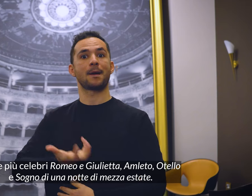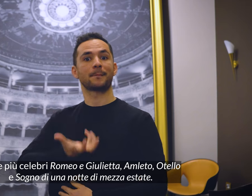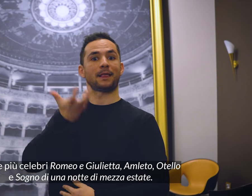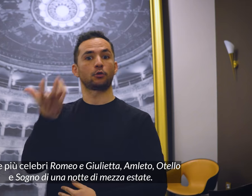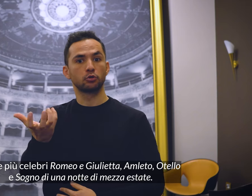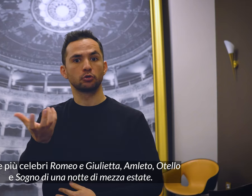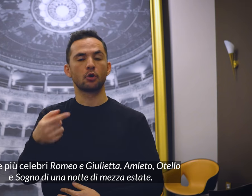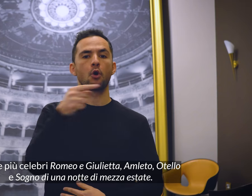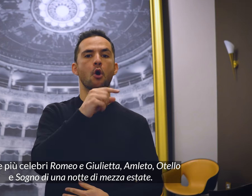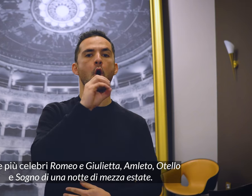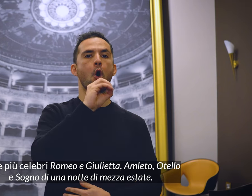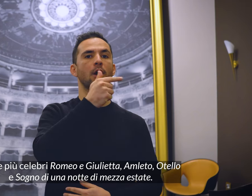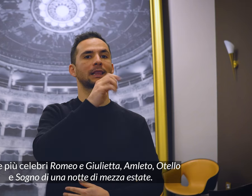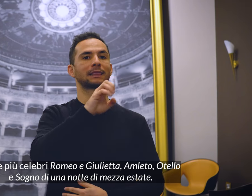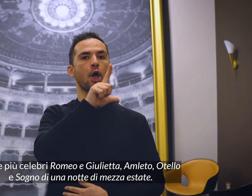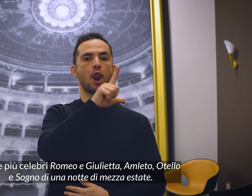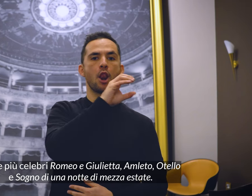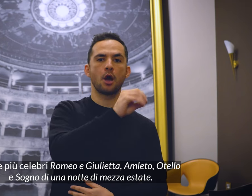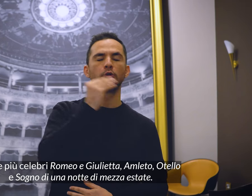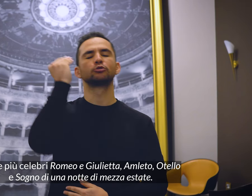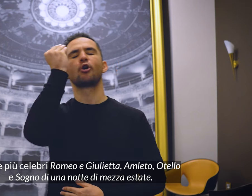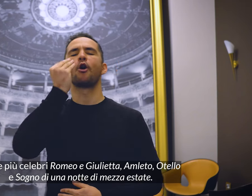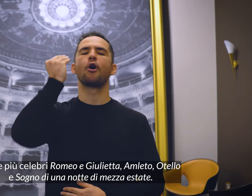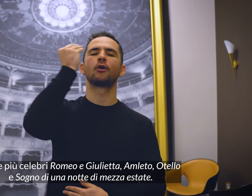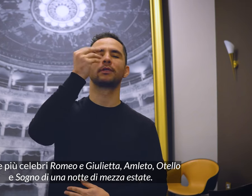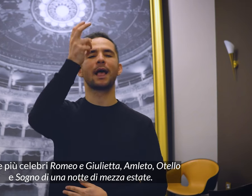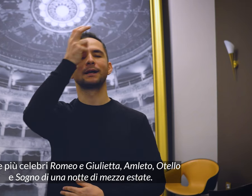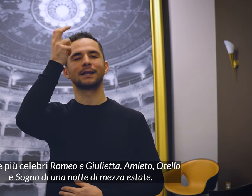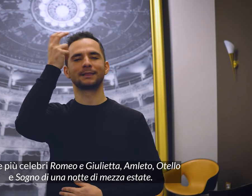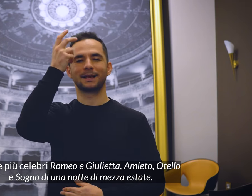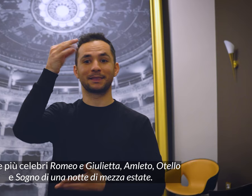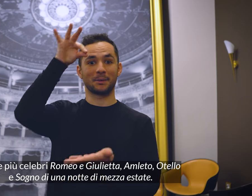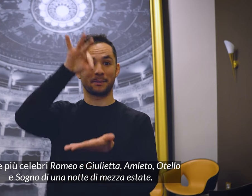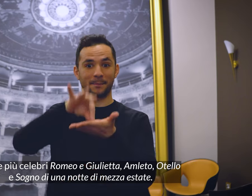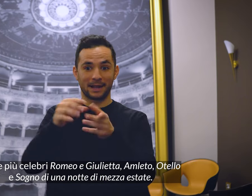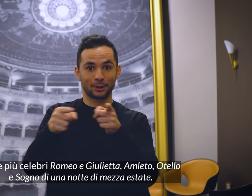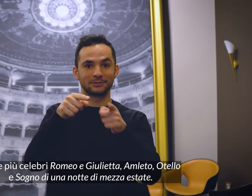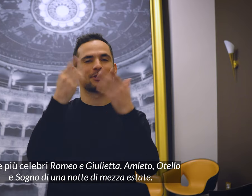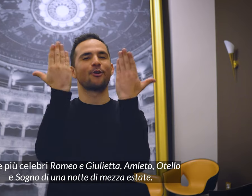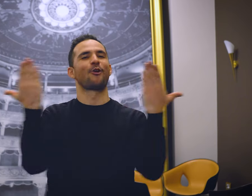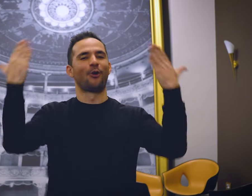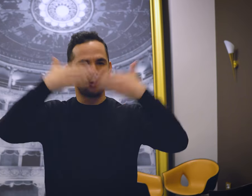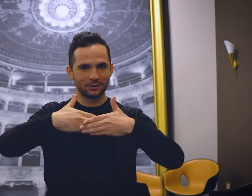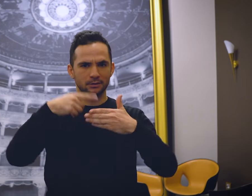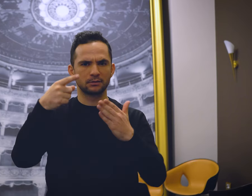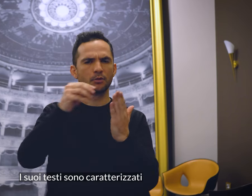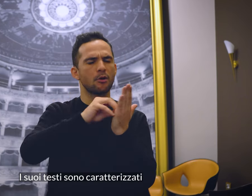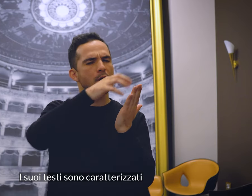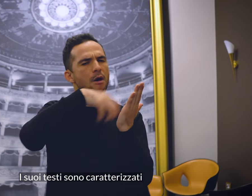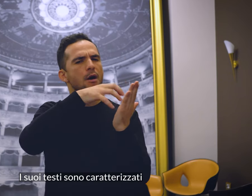Amleto, Otello e Sogno di una notte di mezz'estate. I suoi testi